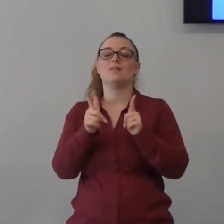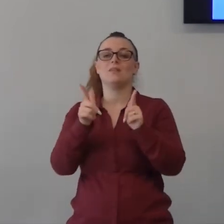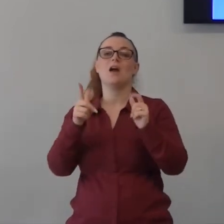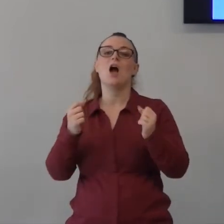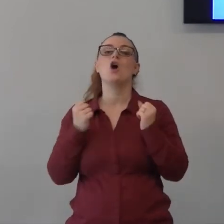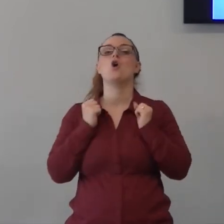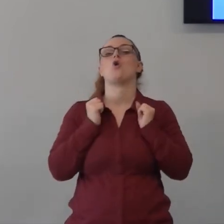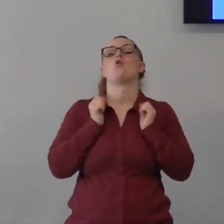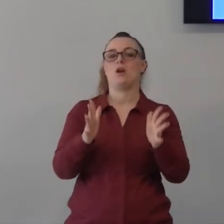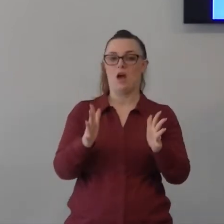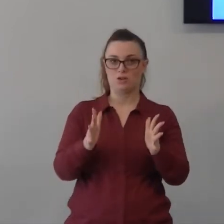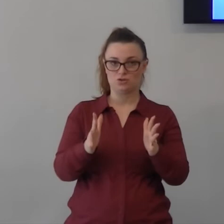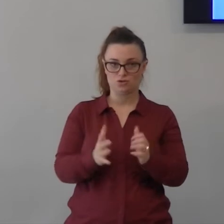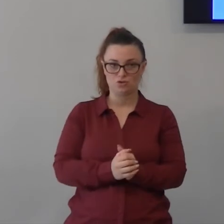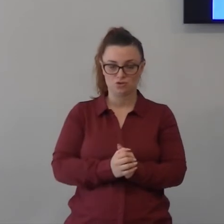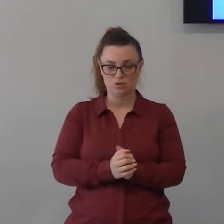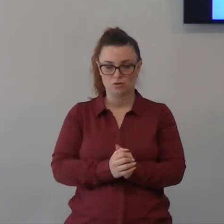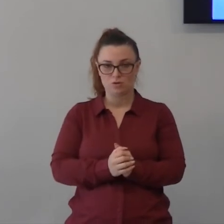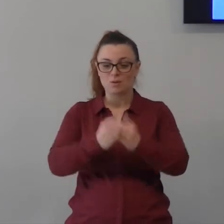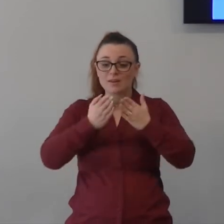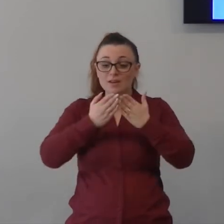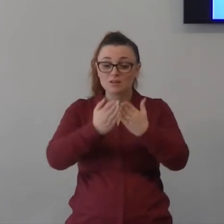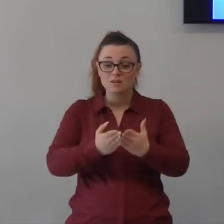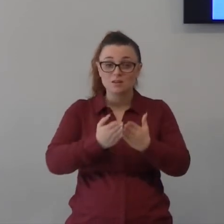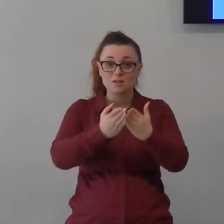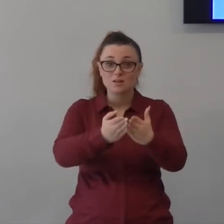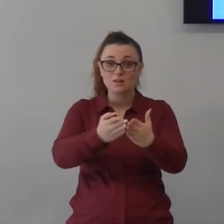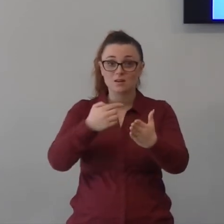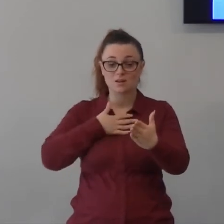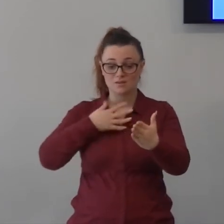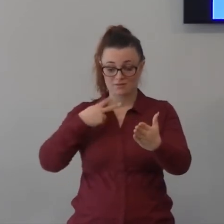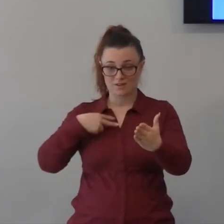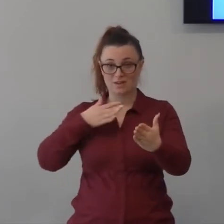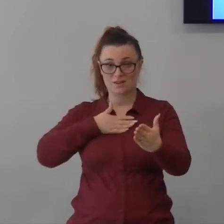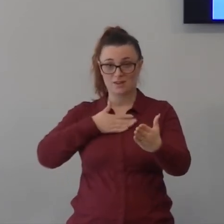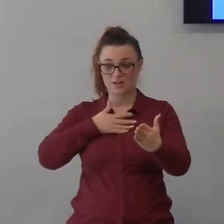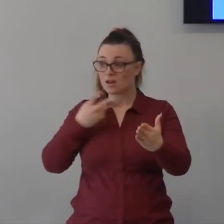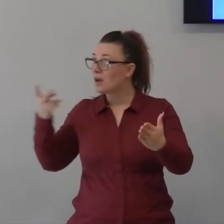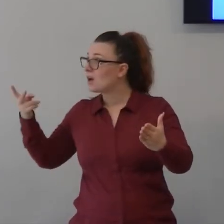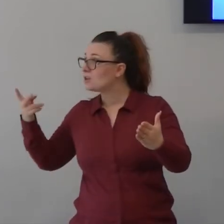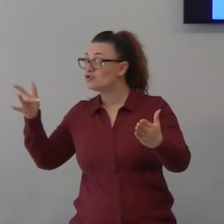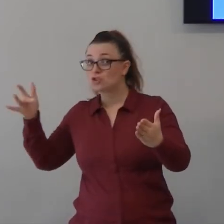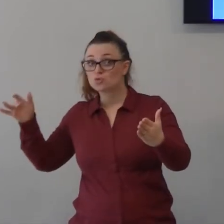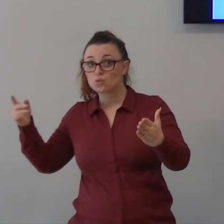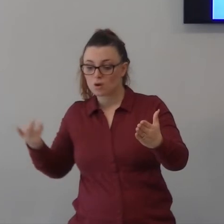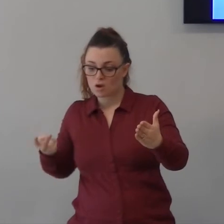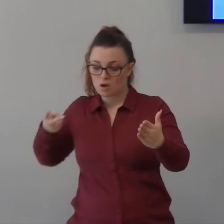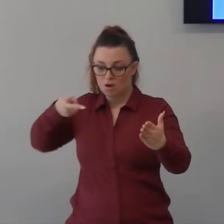se c'è Gesù nella tua barca se Gesù è entrato nella tua barca il mare non è caldo